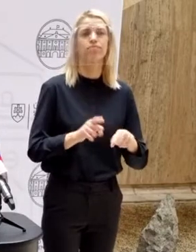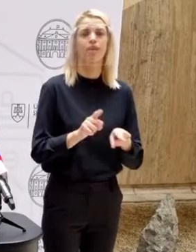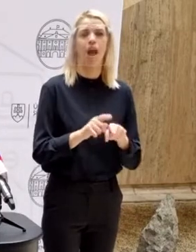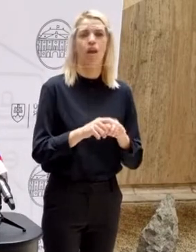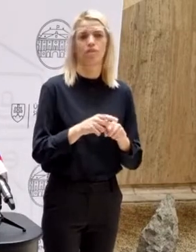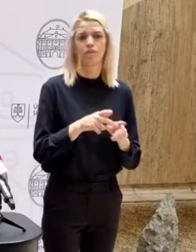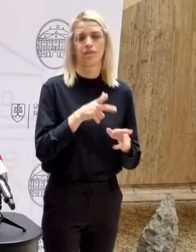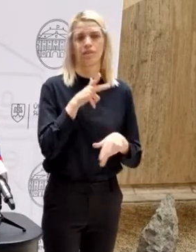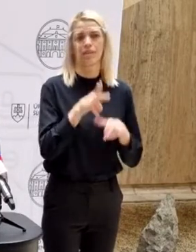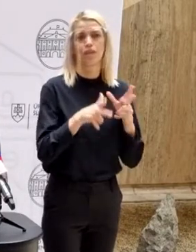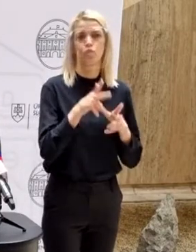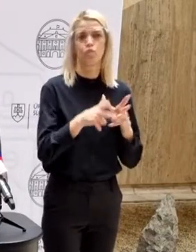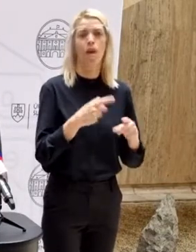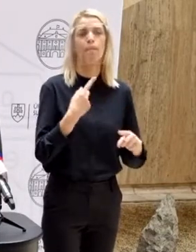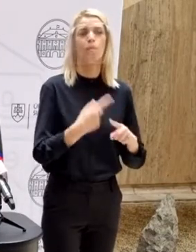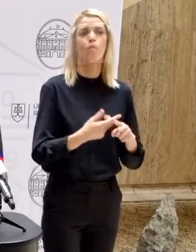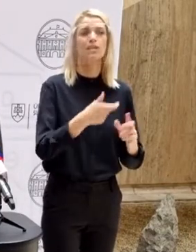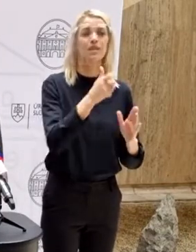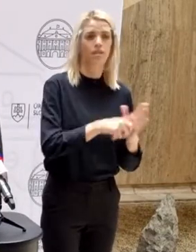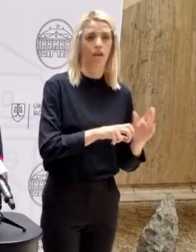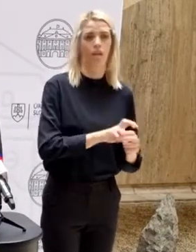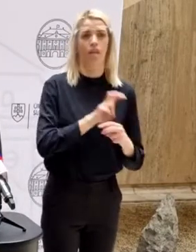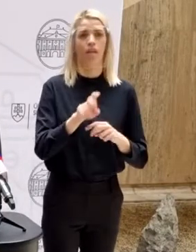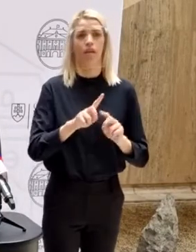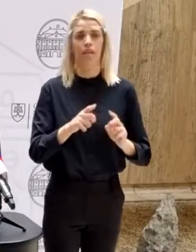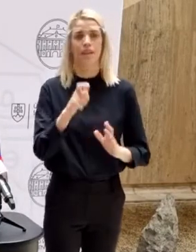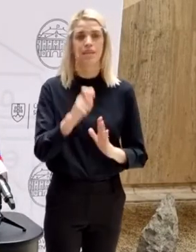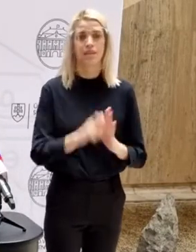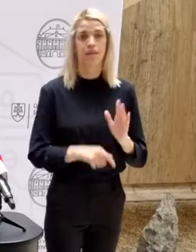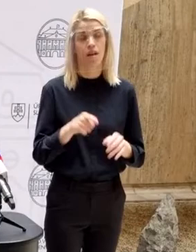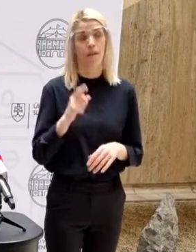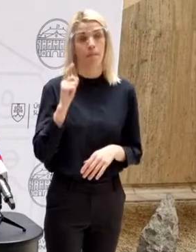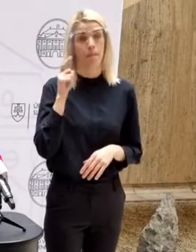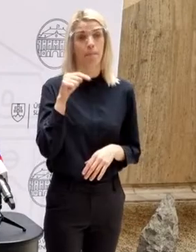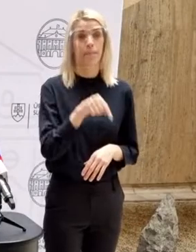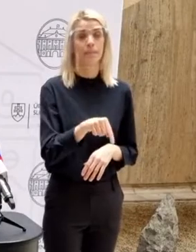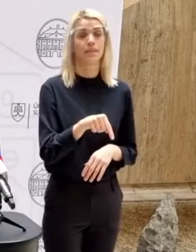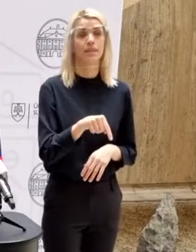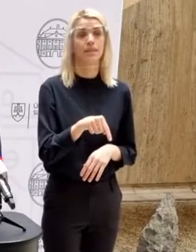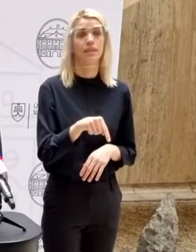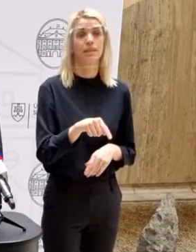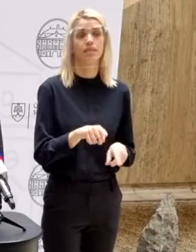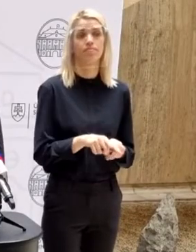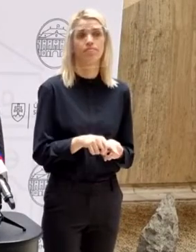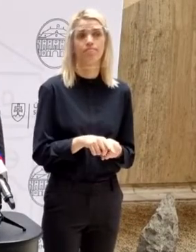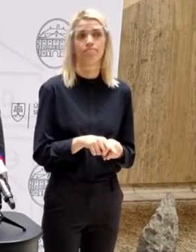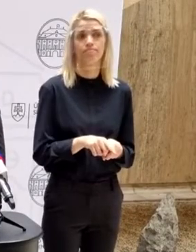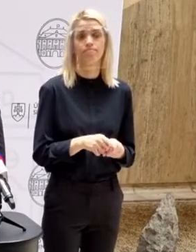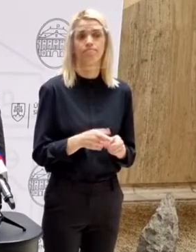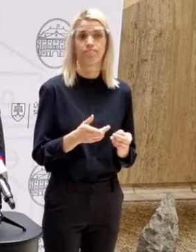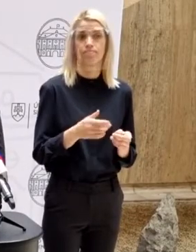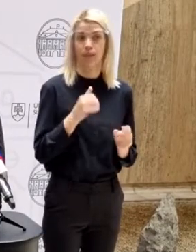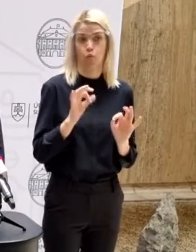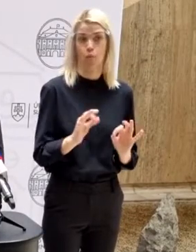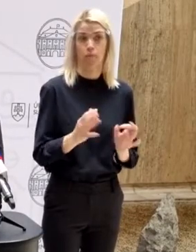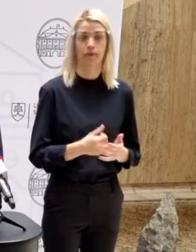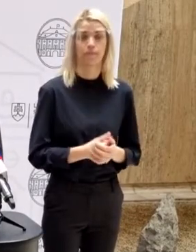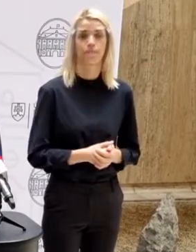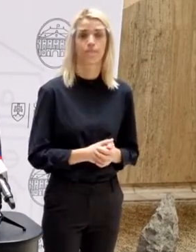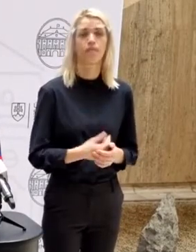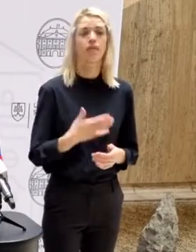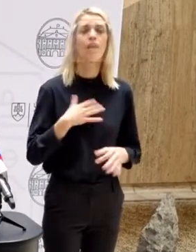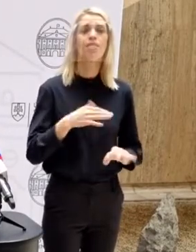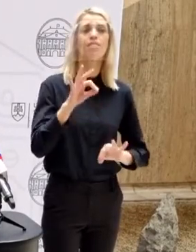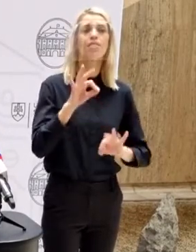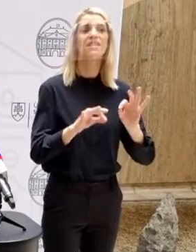vyjadruje aj s tým, že prestúpila do inej strany. Máte pocit, že aj takáto animozita v tom môže zohrávať nejakú úlohu alebo nie? Ja v môjom